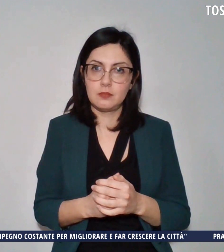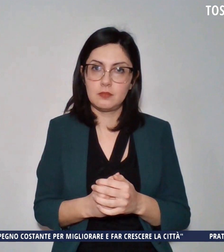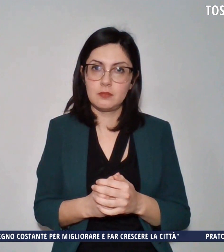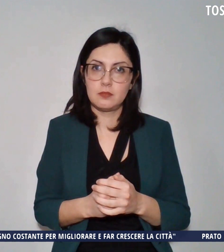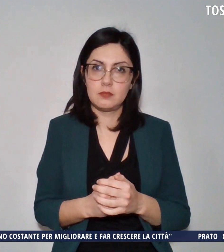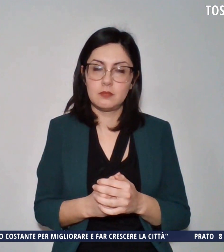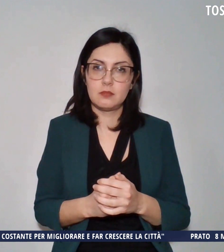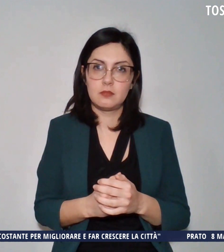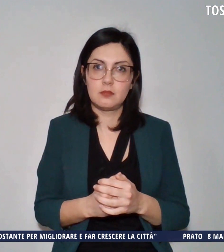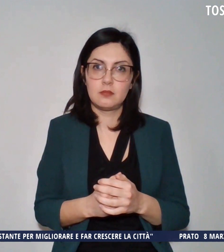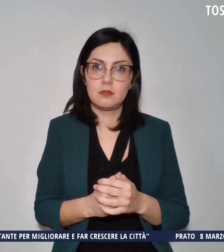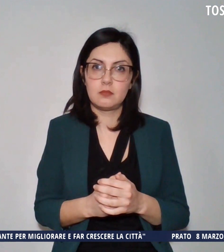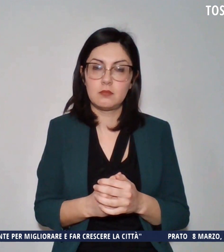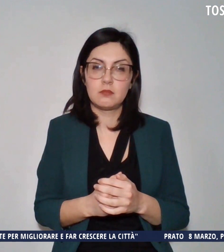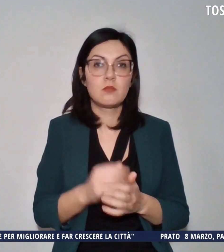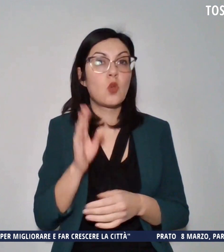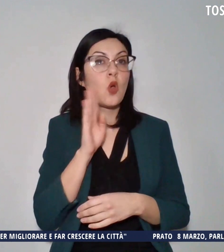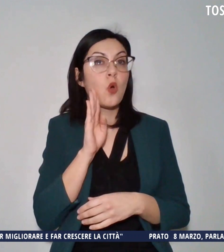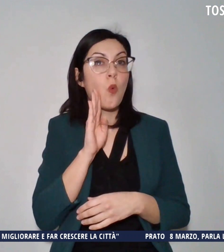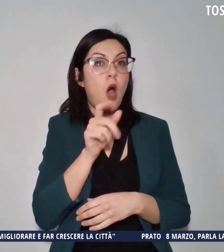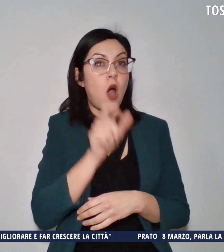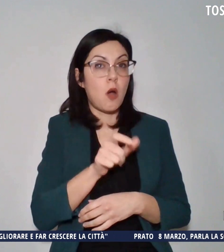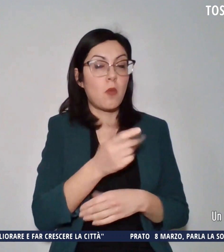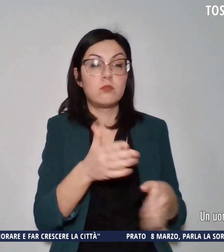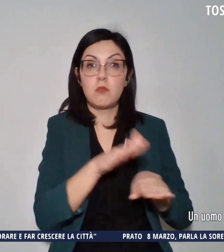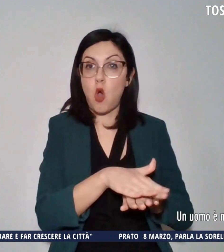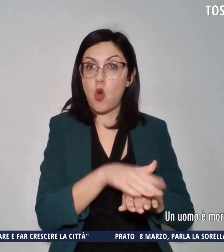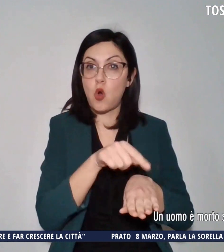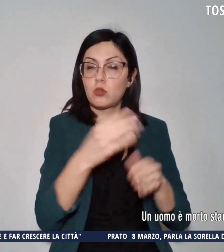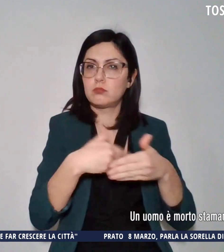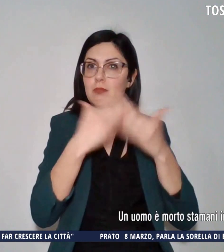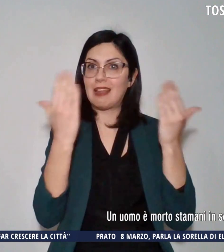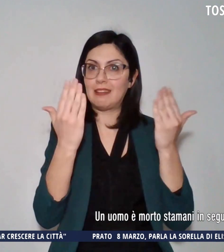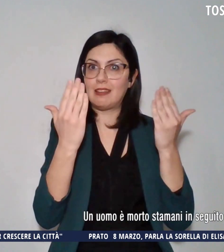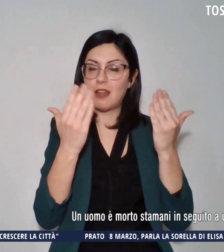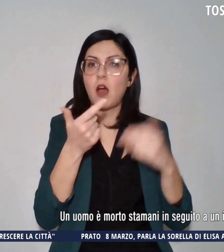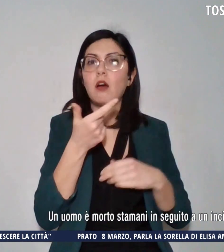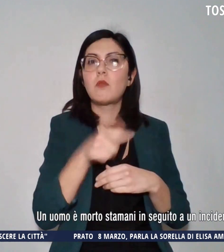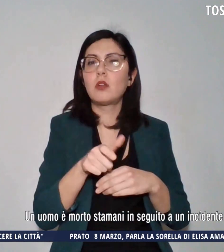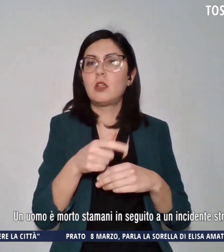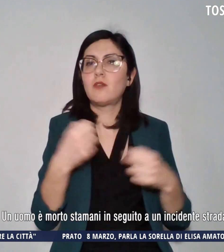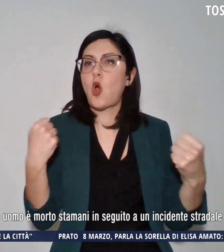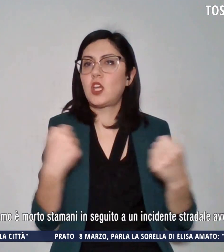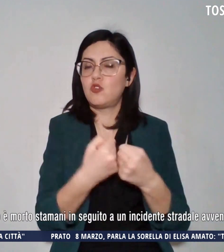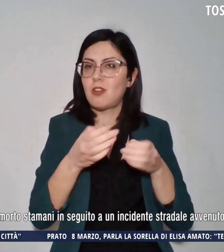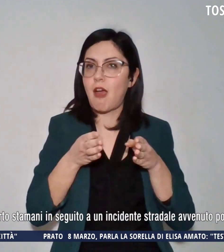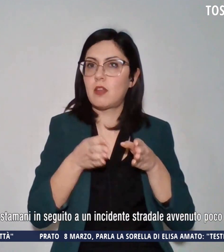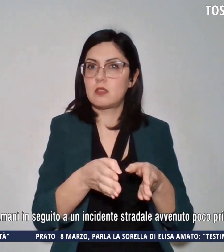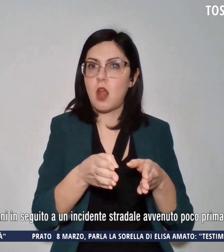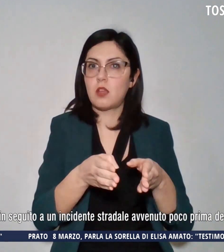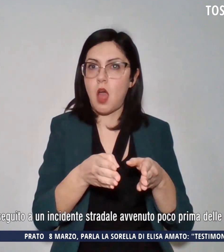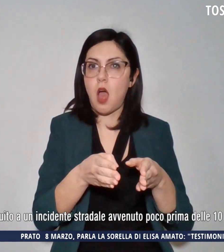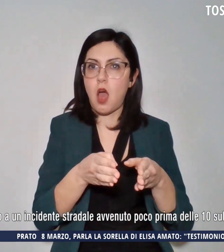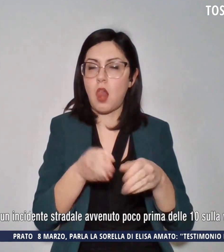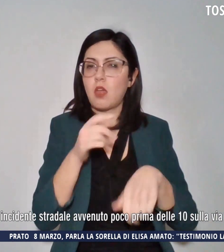Un uomo è morto questa mattina in seguito ad un incidente stradale avvenuto poco prima delle 10